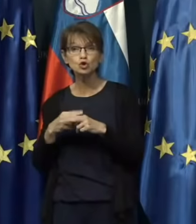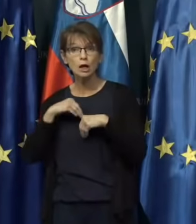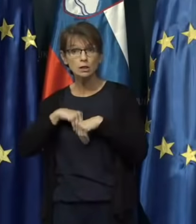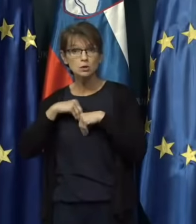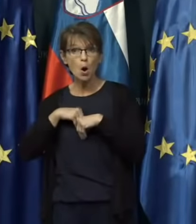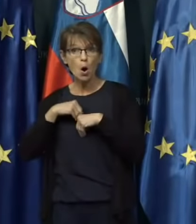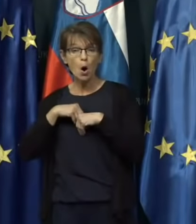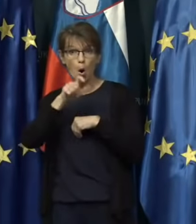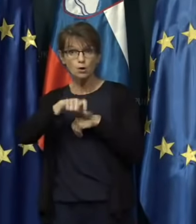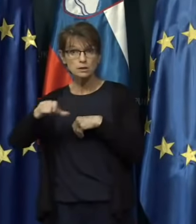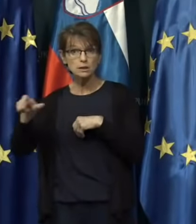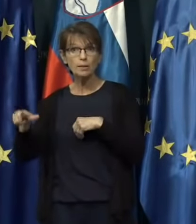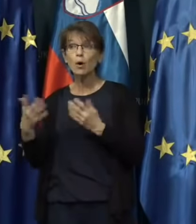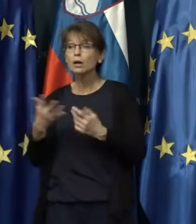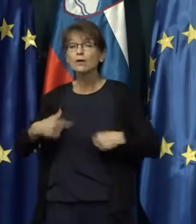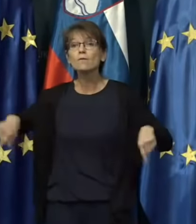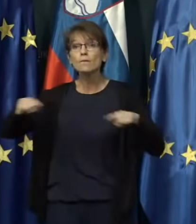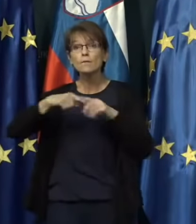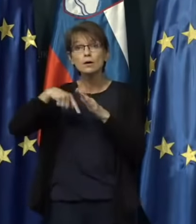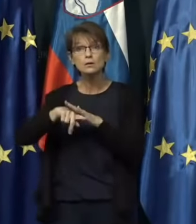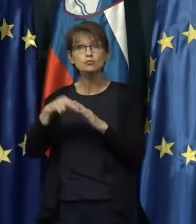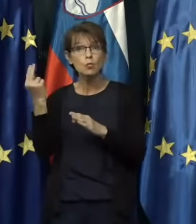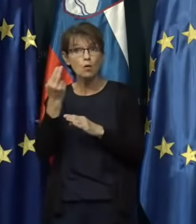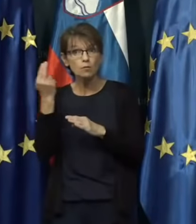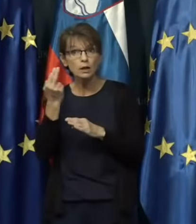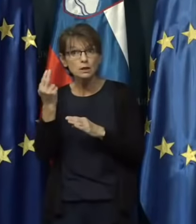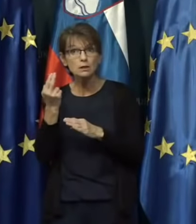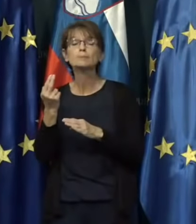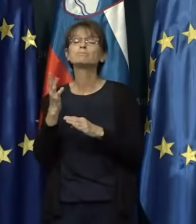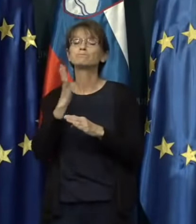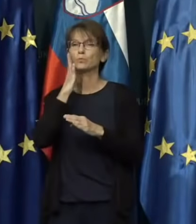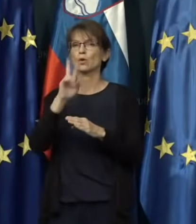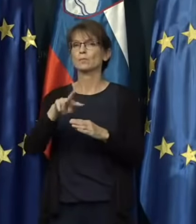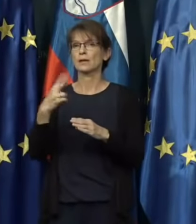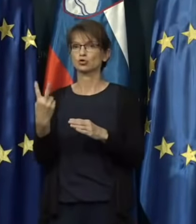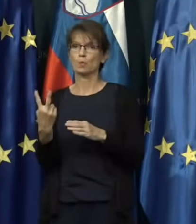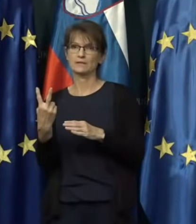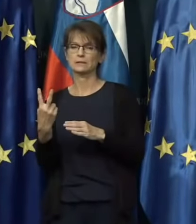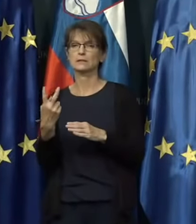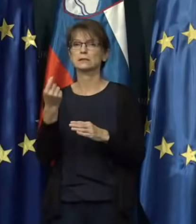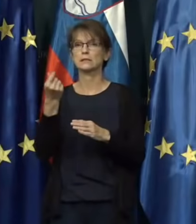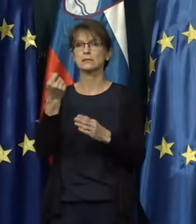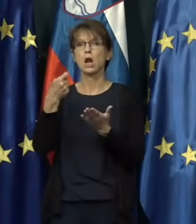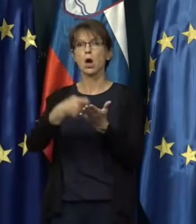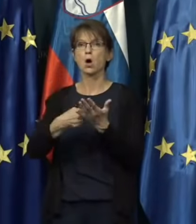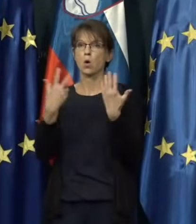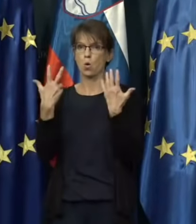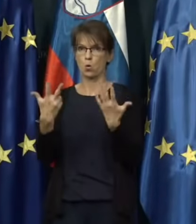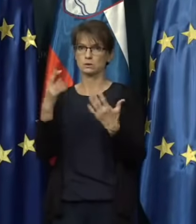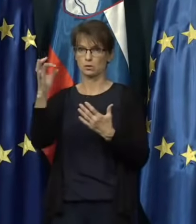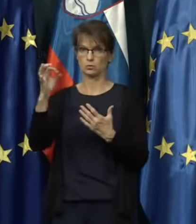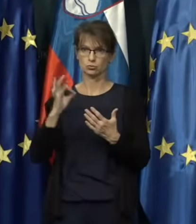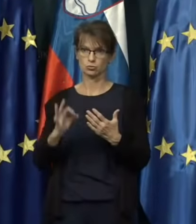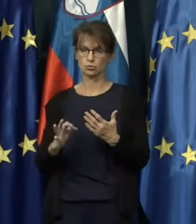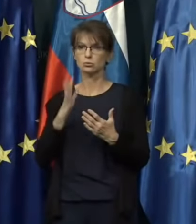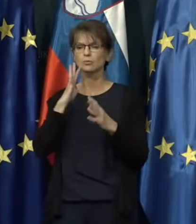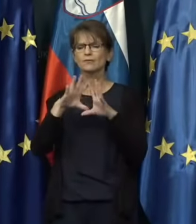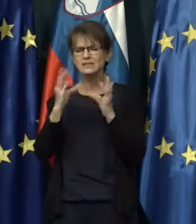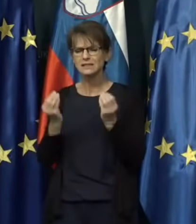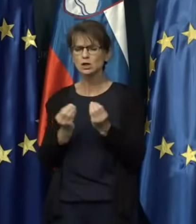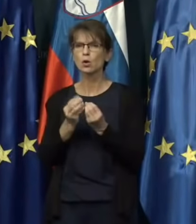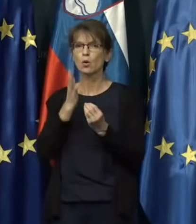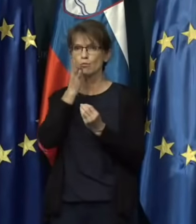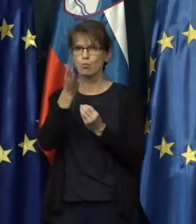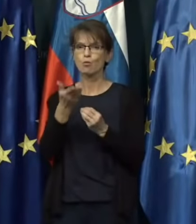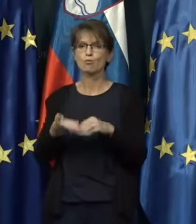kjerkoli v notranjosti Slovenije, pa bo nadomestilo 80 odstotno in ga bo v celoti